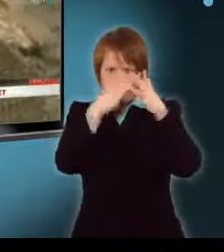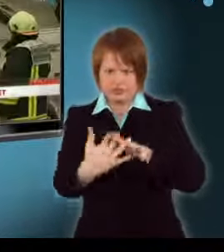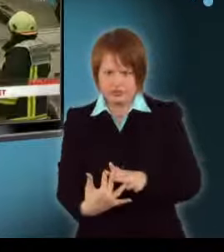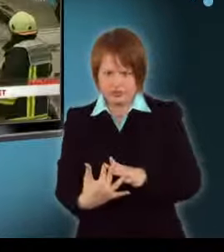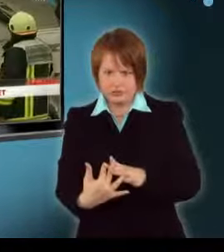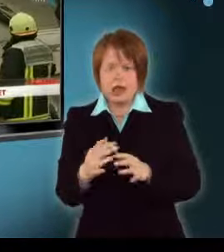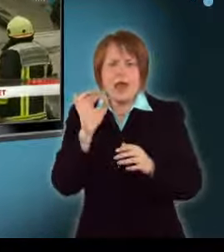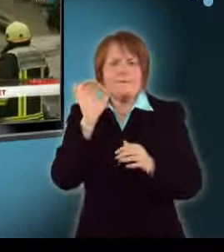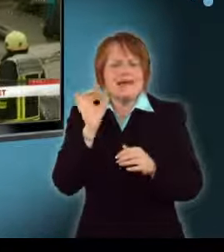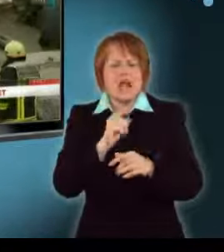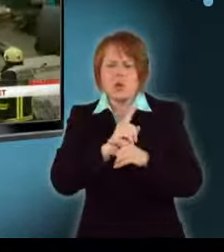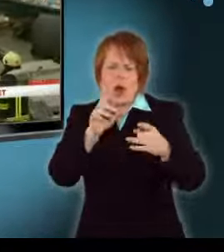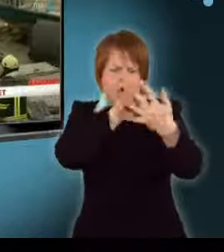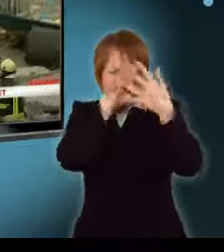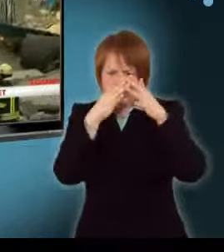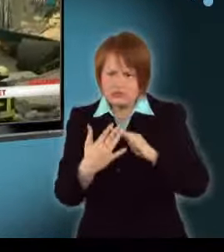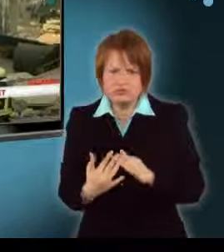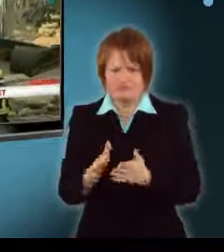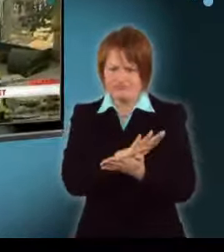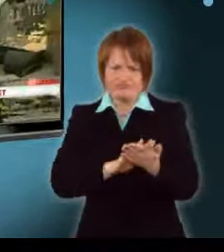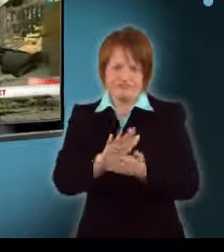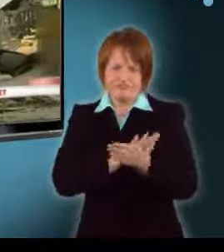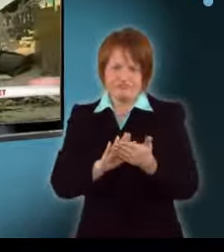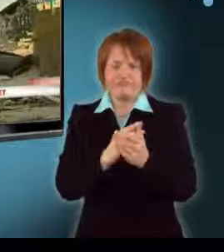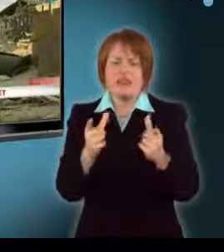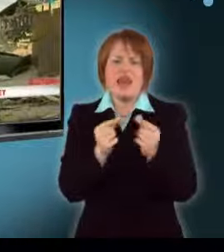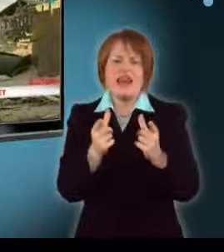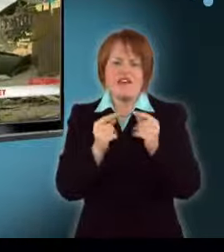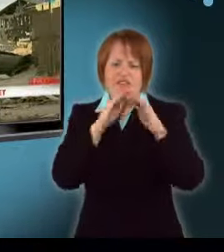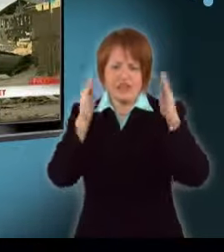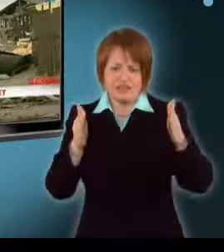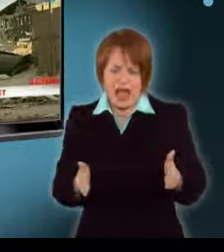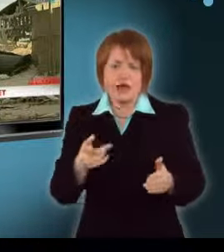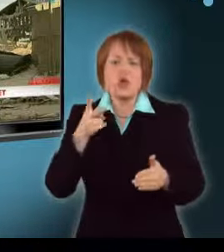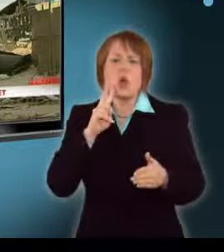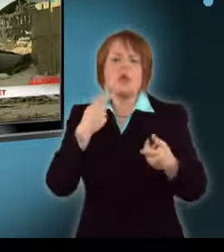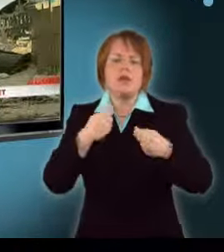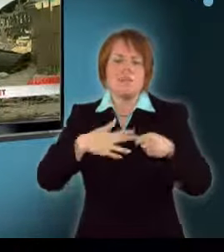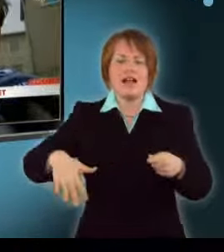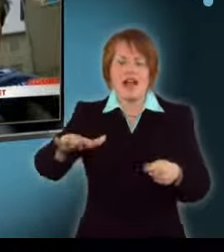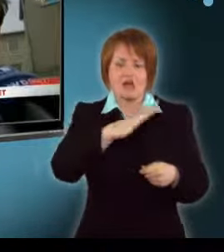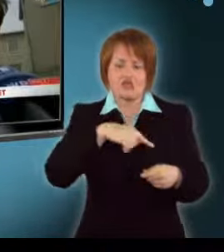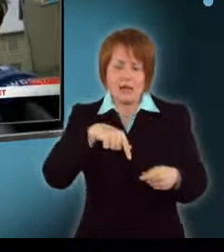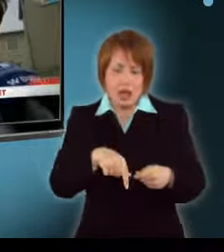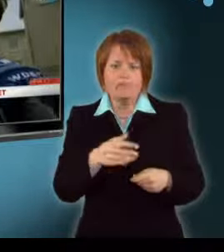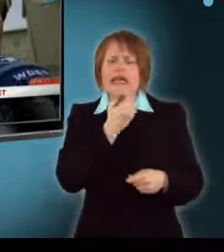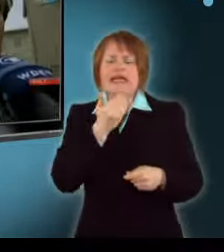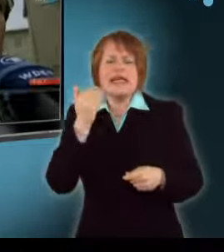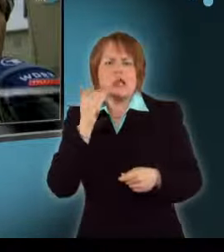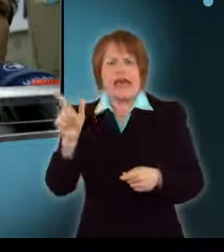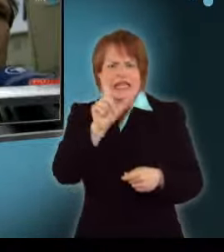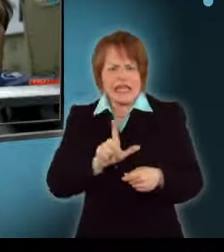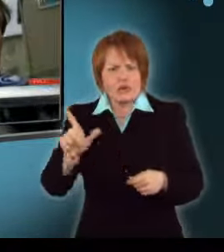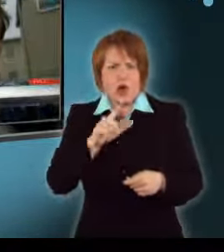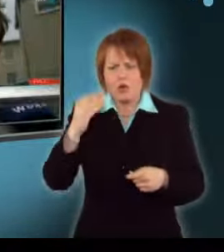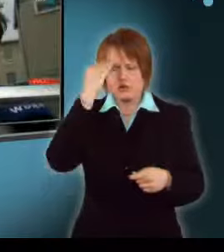Pillanatok alatt omlott össze, és tűnt el a városi történeti levéltár épülete Köln belvárosában. Délután kettőkor